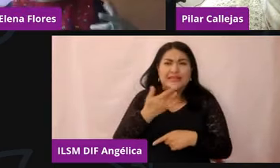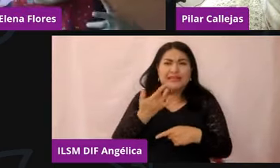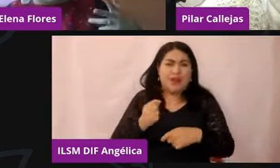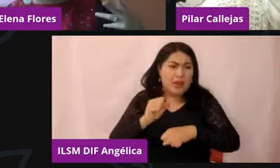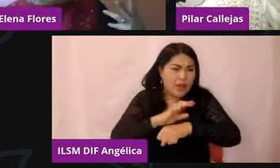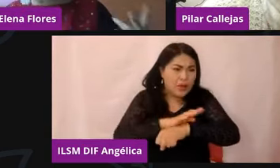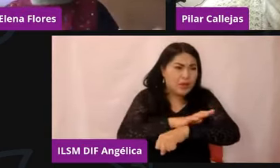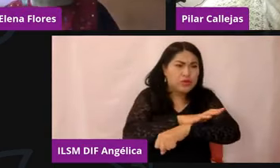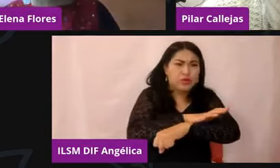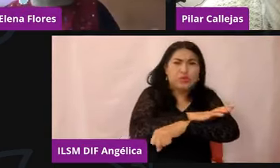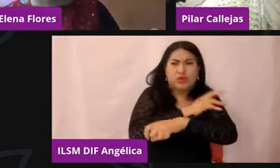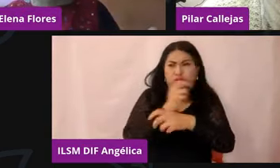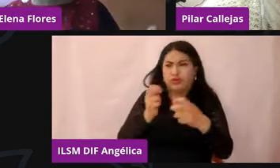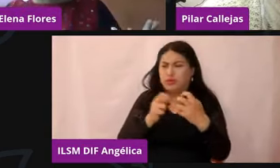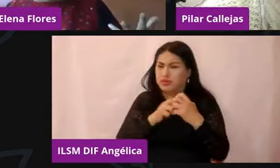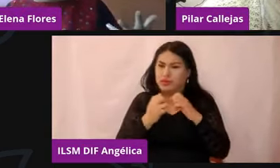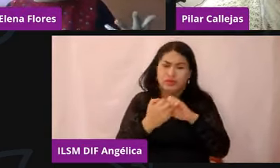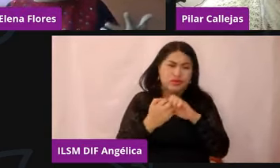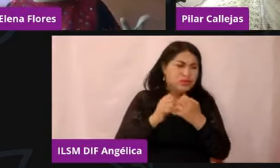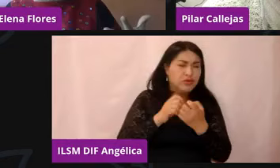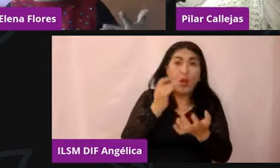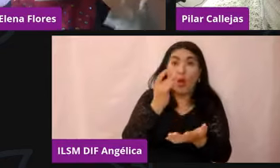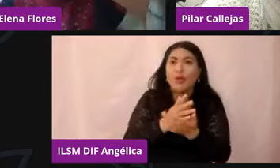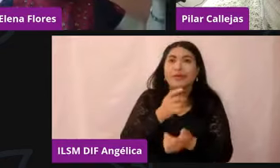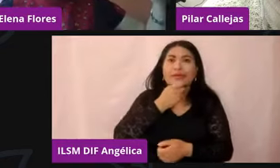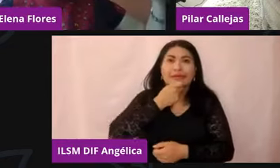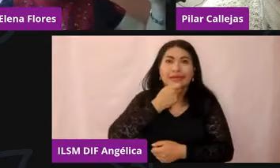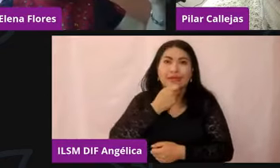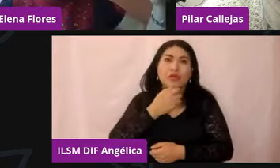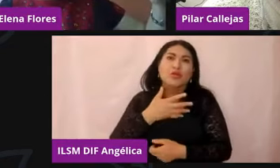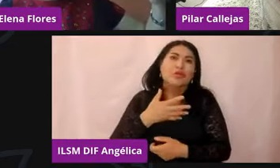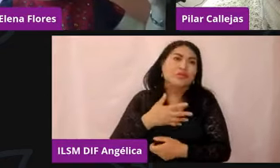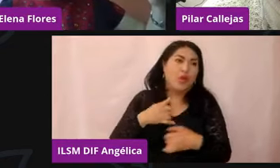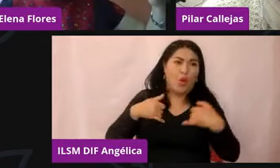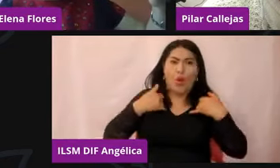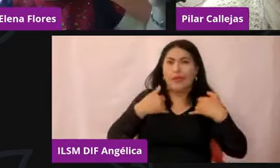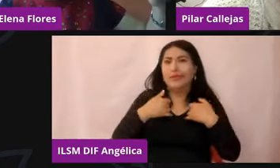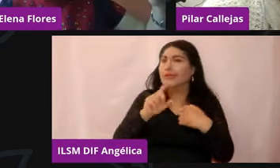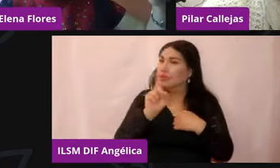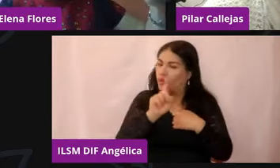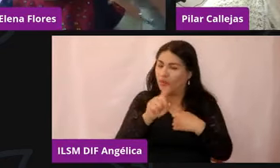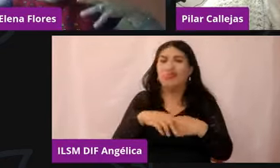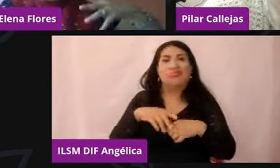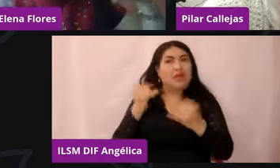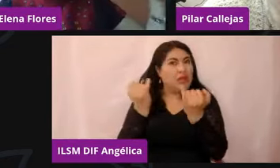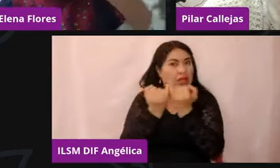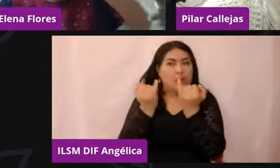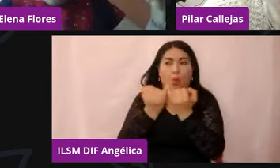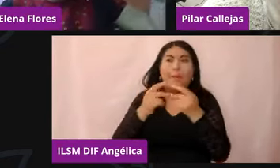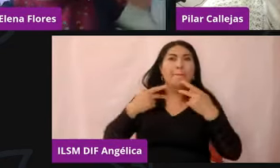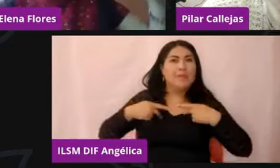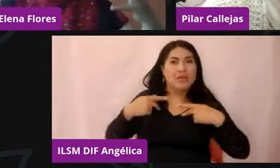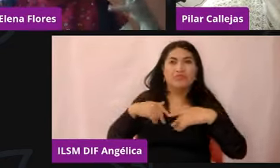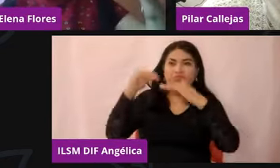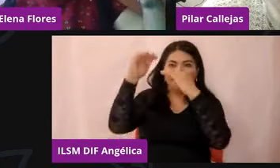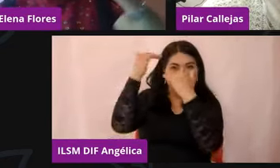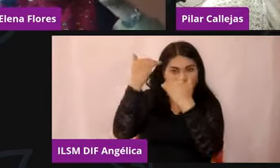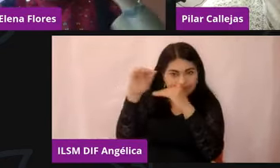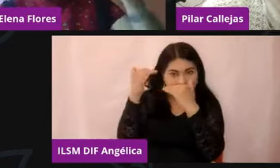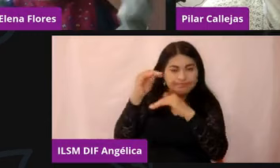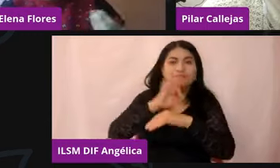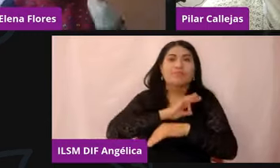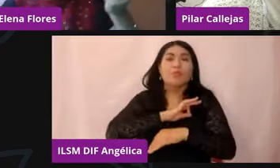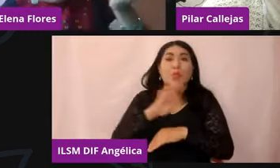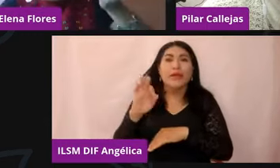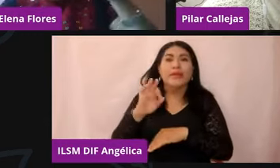y niños, supongo que el estrés emocional le puede dar también a personas adultas, pero podría ayudarnos como